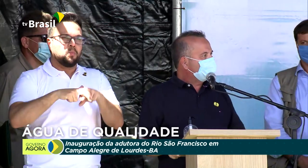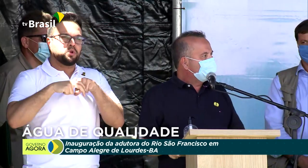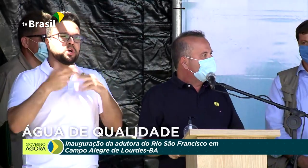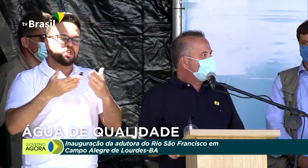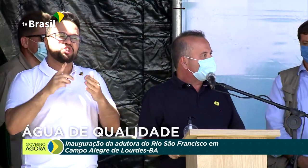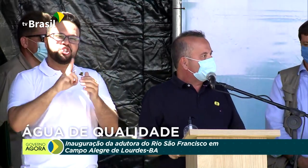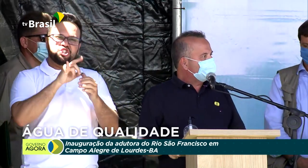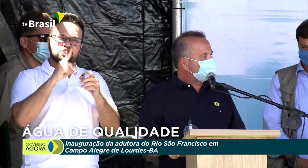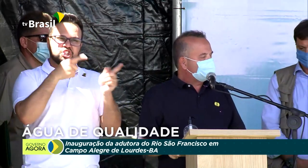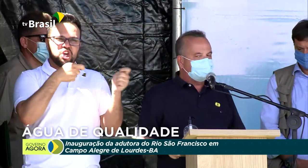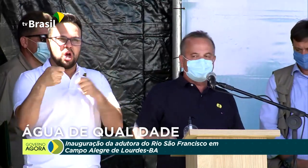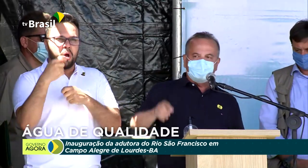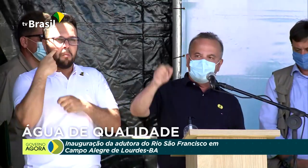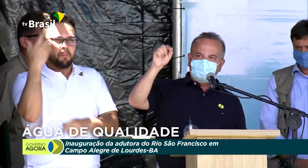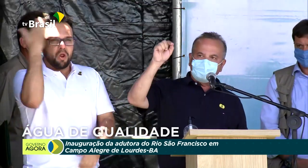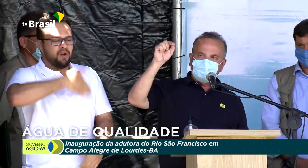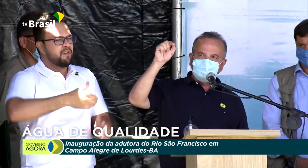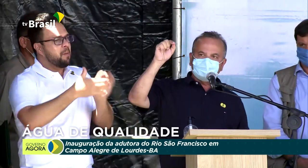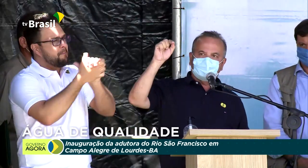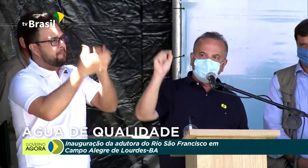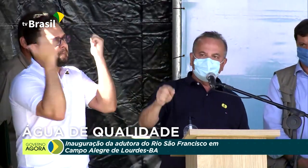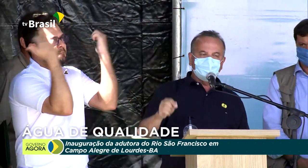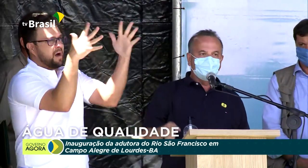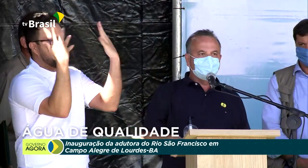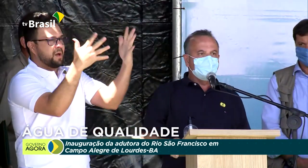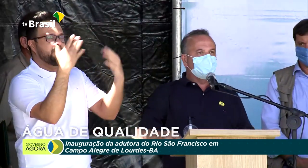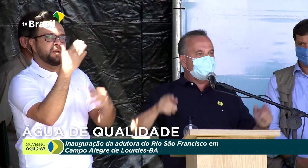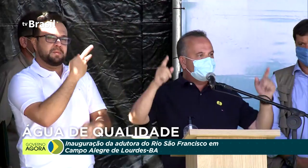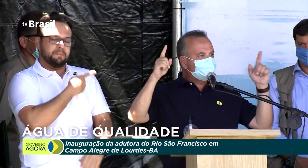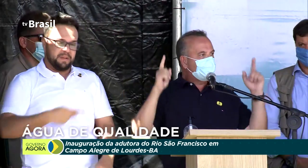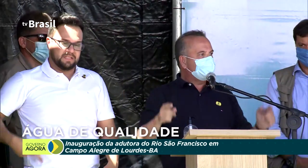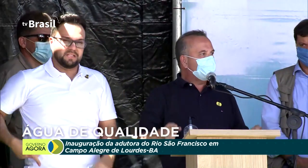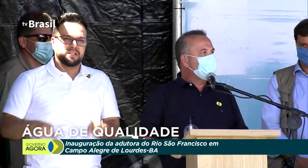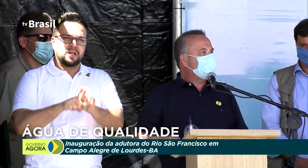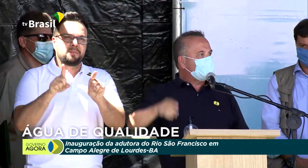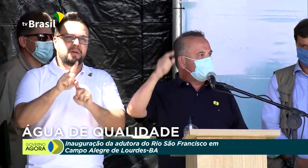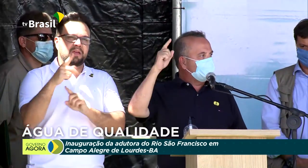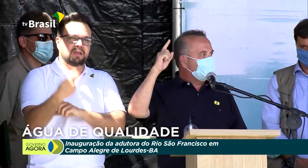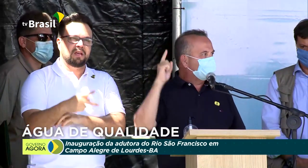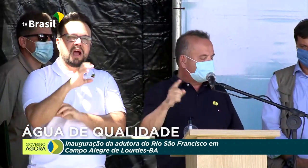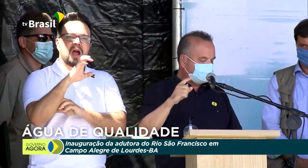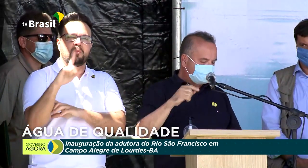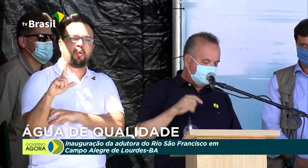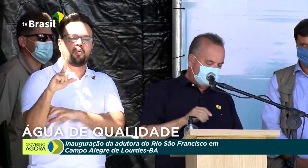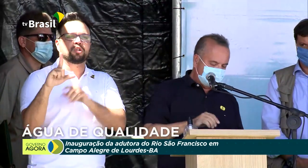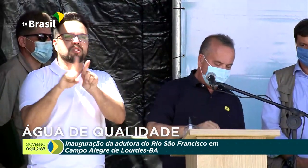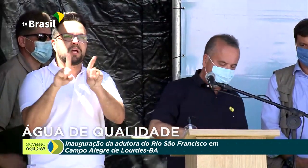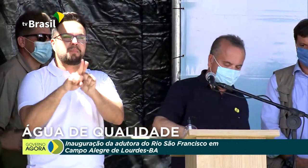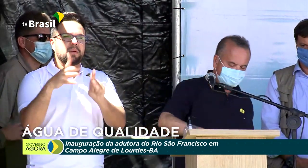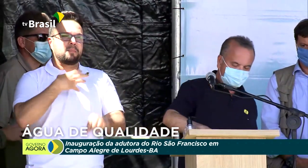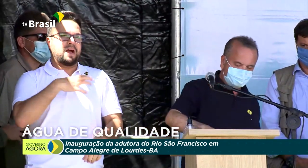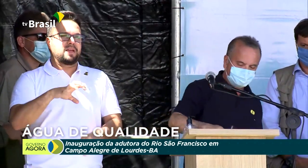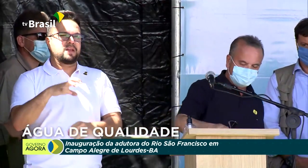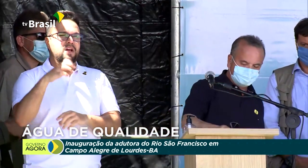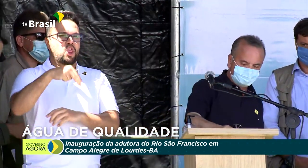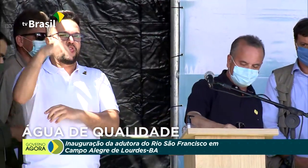no dia a dia. Parabéns, presidente, parabéns, Campo de Lourdes, parabéns, Bahia, parabéns, Nordeste brasileiro.